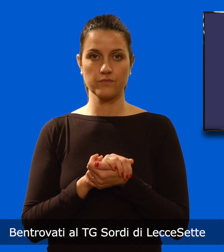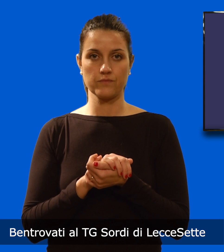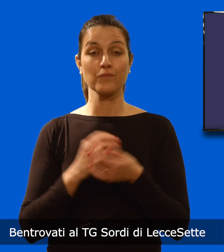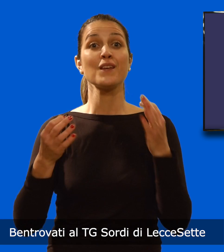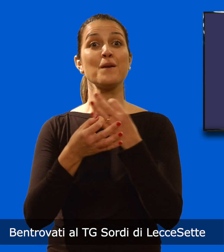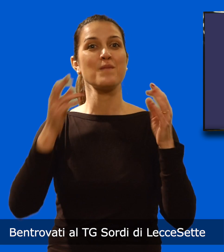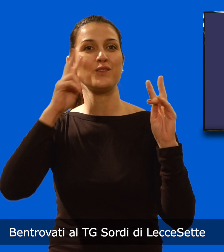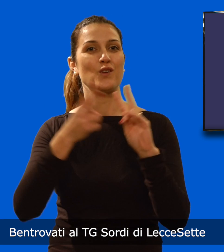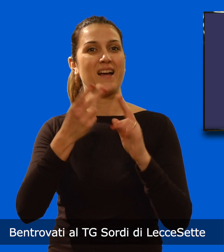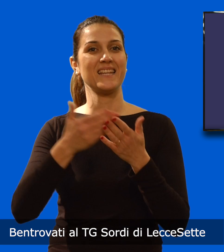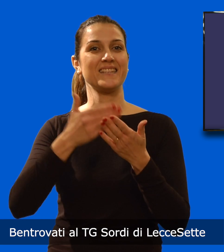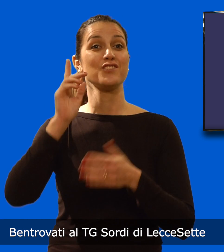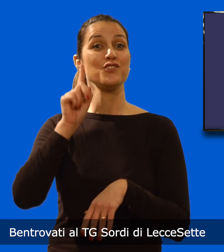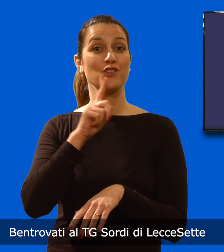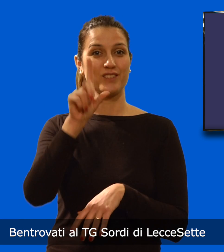Bentrovati al Tg Sordi di Lecce 7.